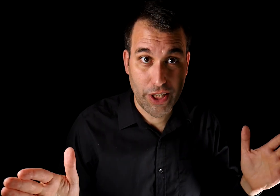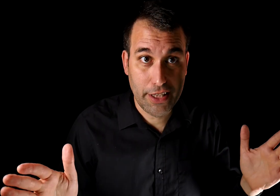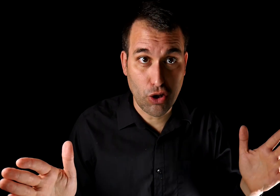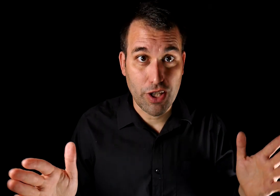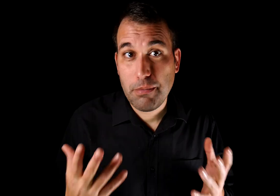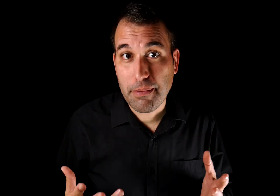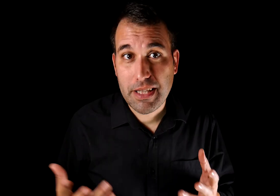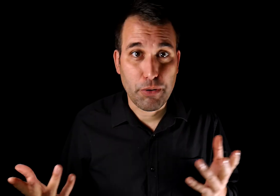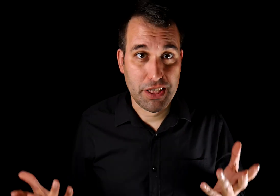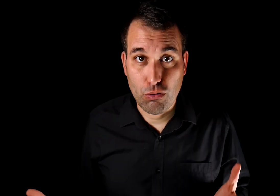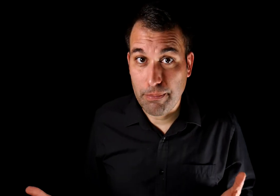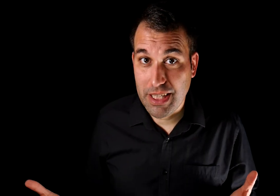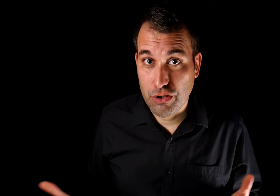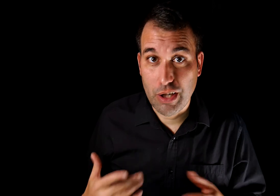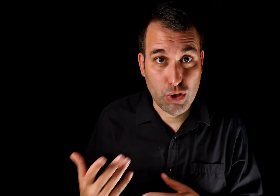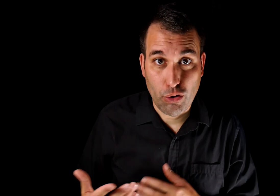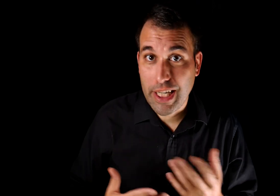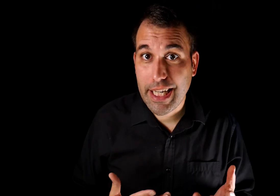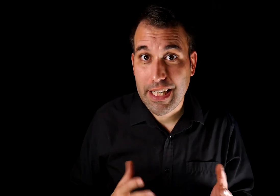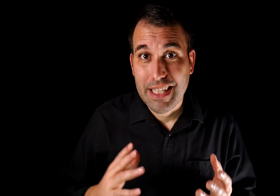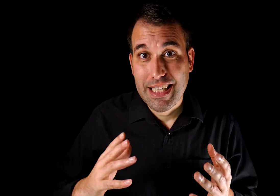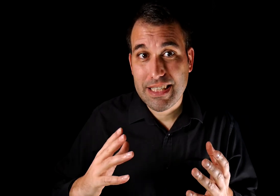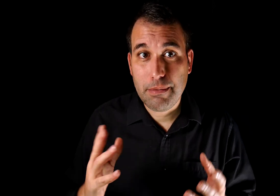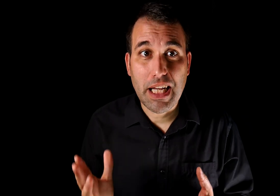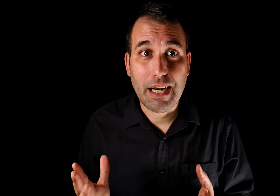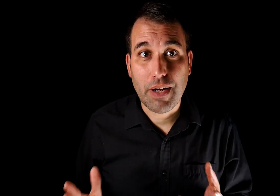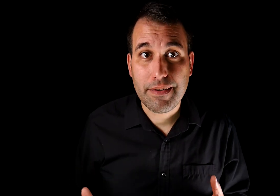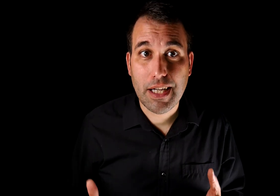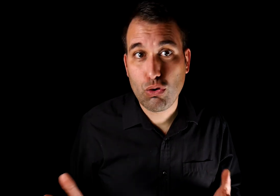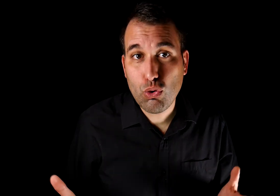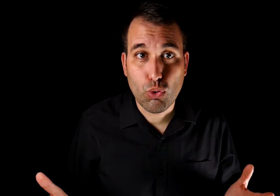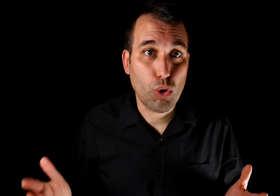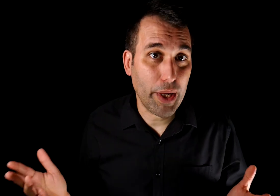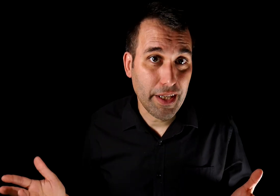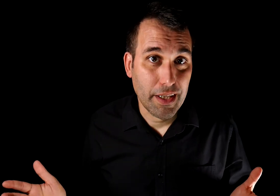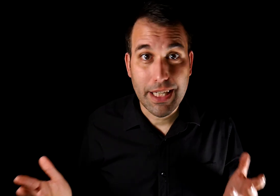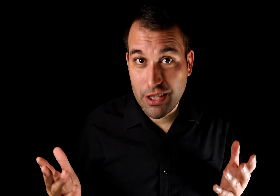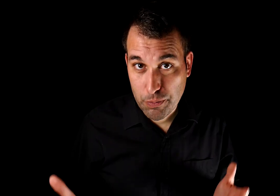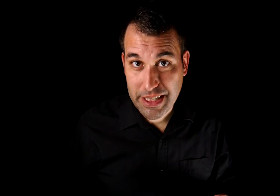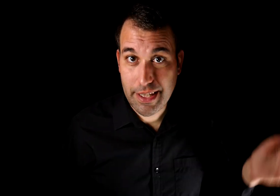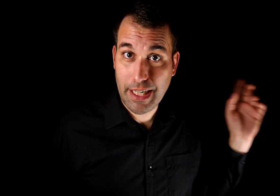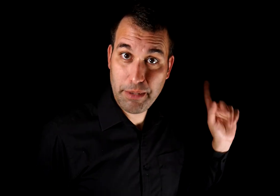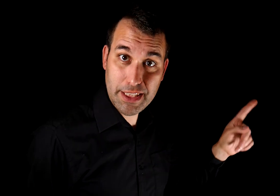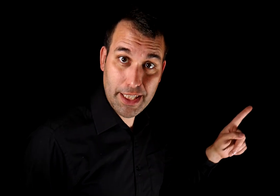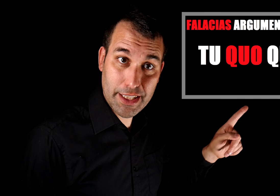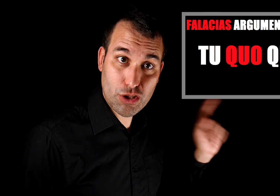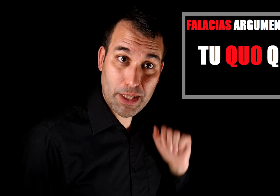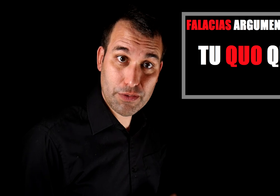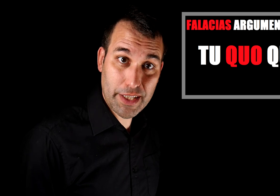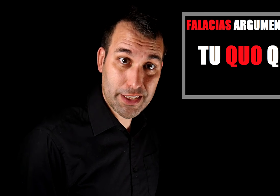contradictor. Típicamente puede ser una inversión acusatoria ligera, similar a la falacia Tu-Ku-Ku, que ya os presenté en la miniserie sobre las falacias